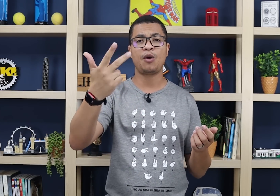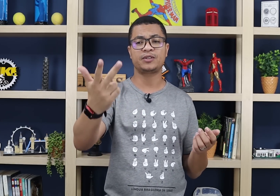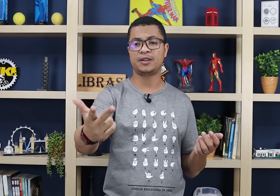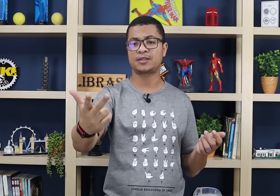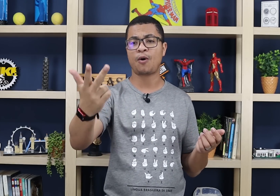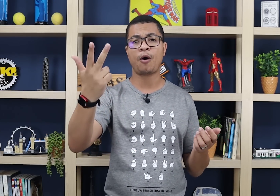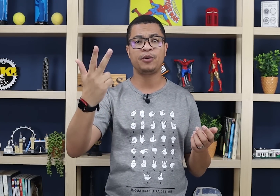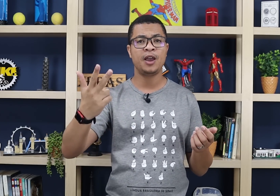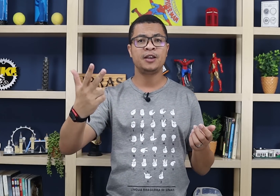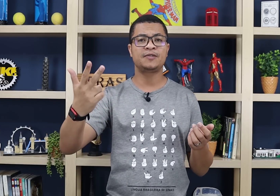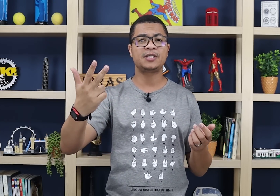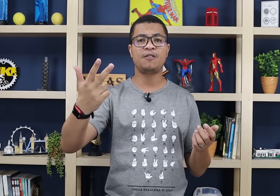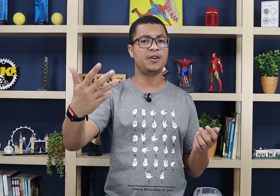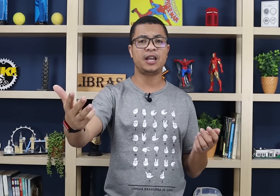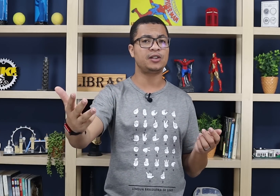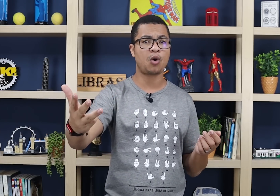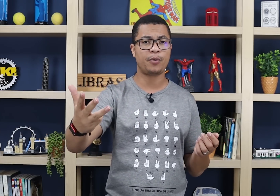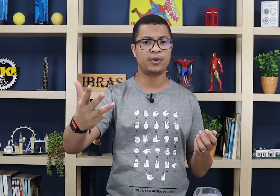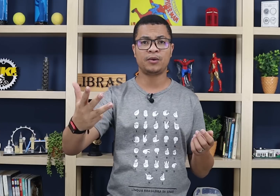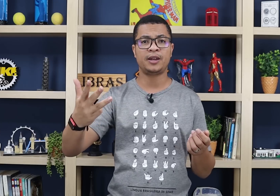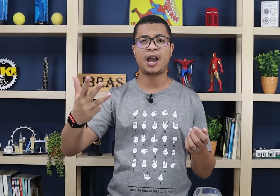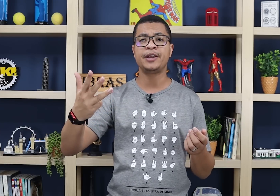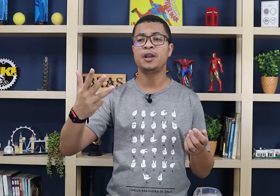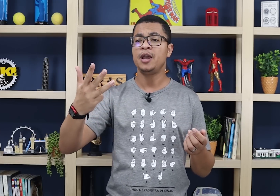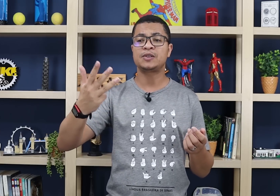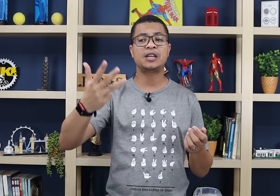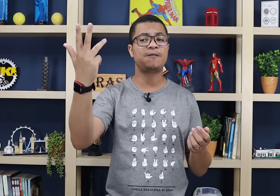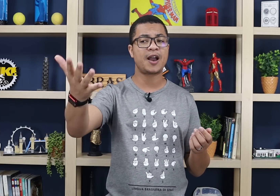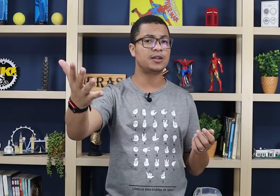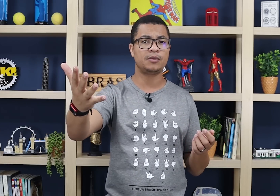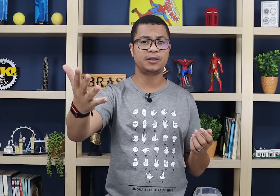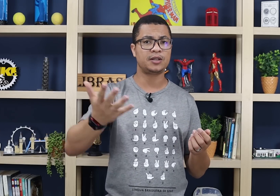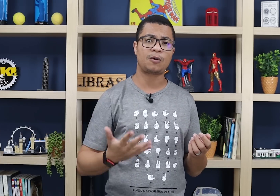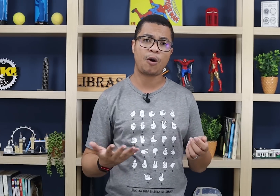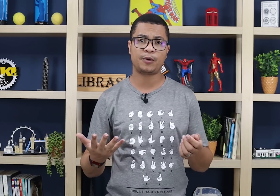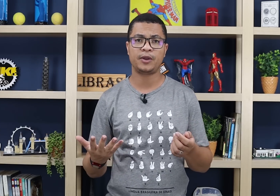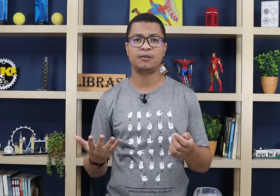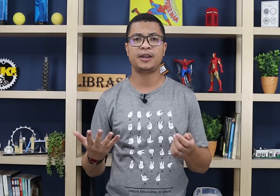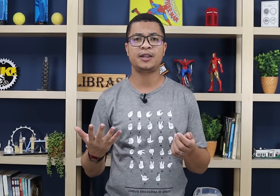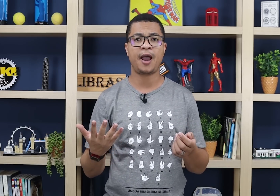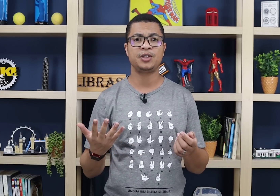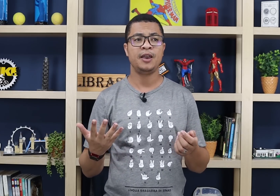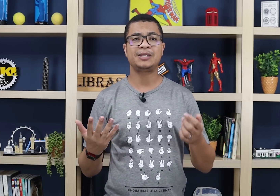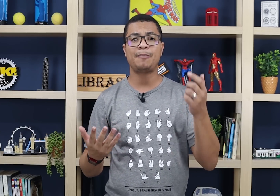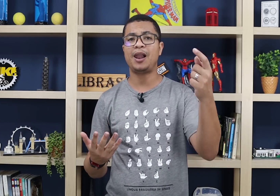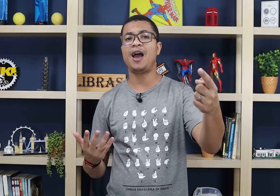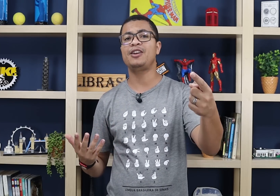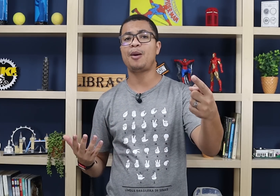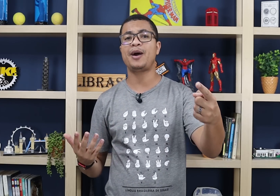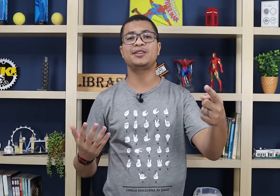não usa telescópio, se você não vê telescópio com irregularidade, se você não fala sobre telescópio com irregularidade, se a palavra não aparece